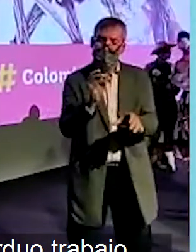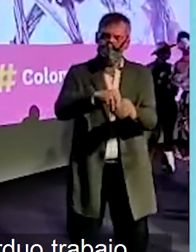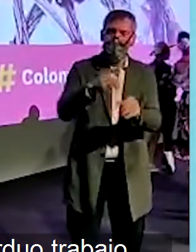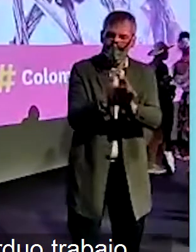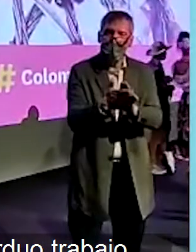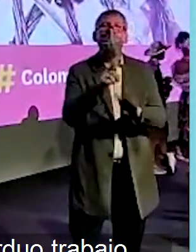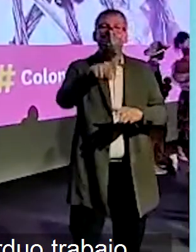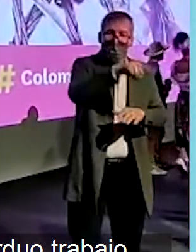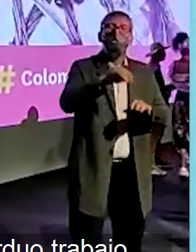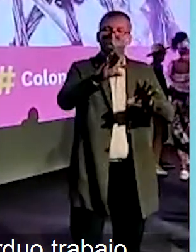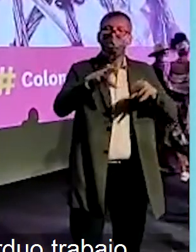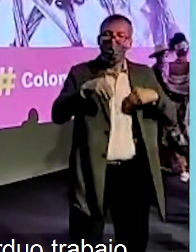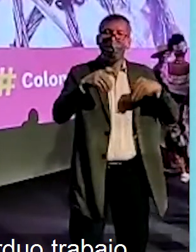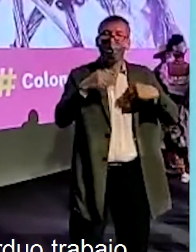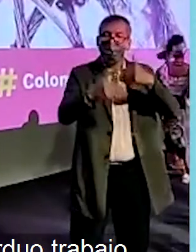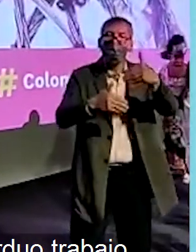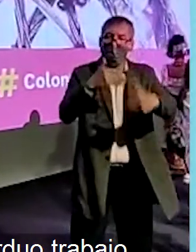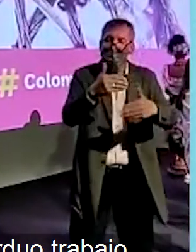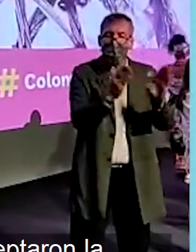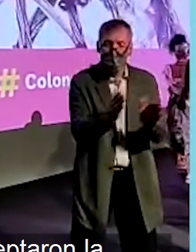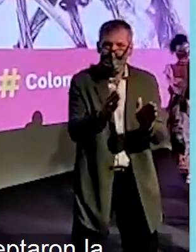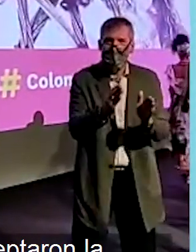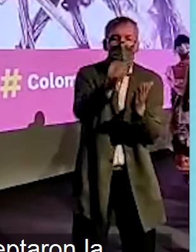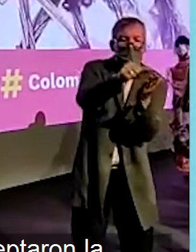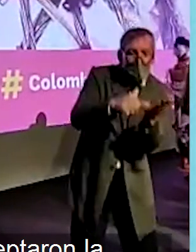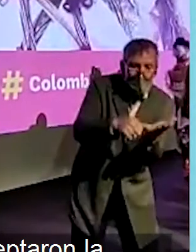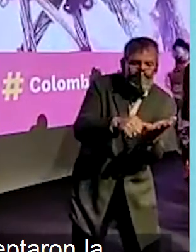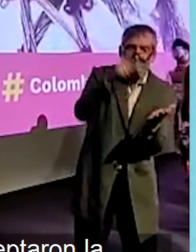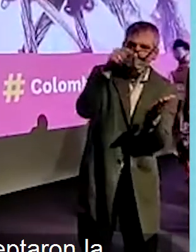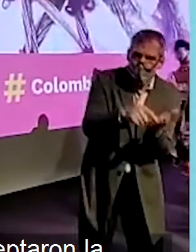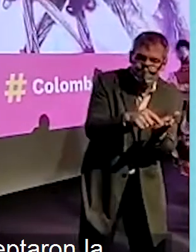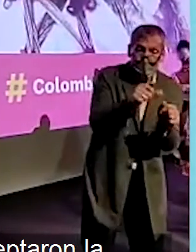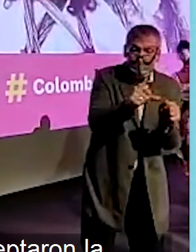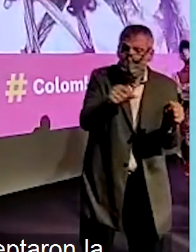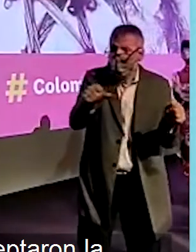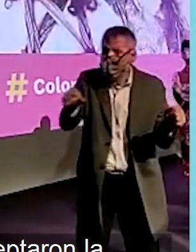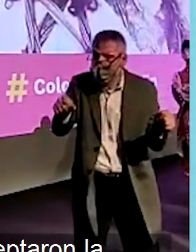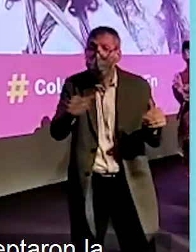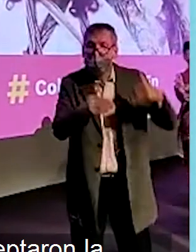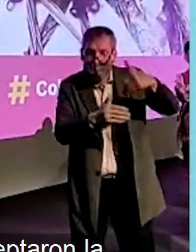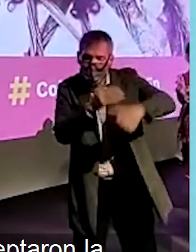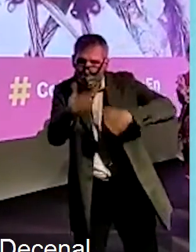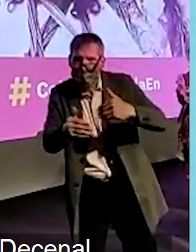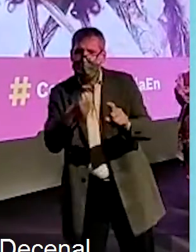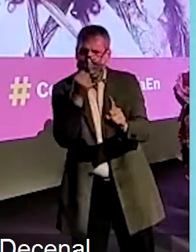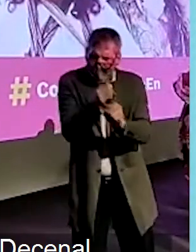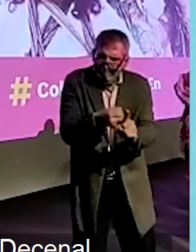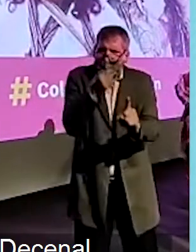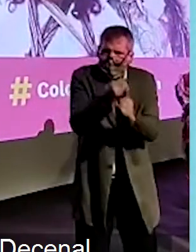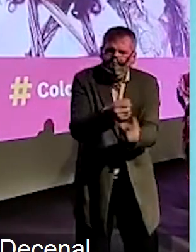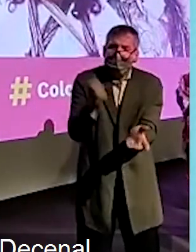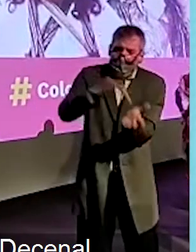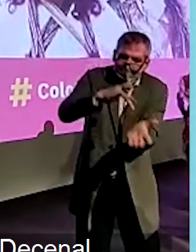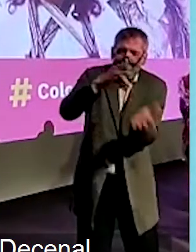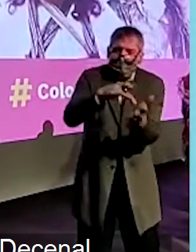también, poco a poco y con arduo trabajo. Se fue ganando este espacio hasta que aceptaron la inclusión